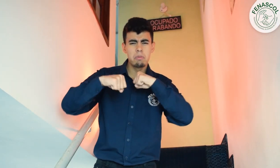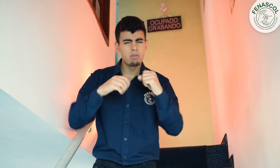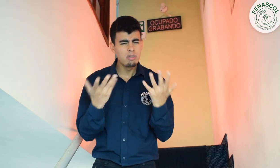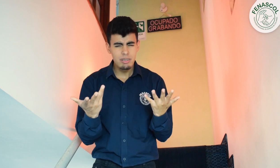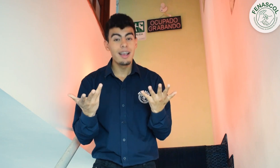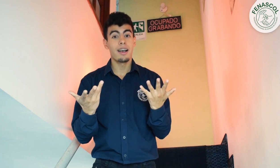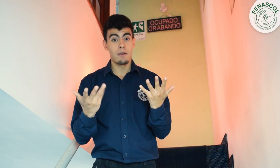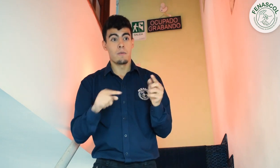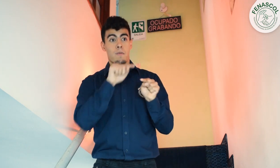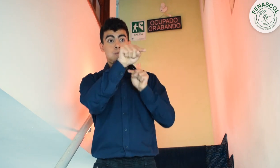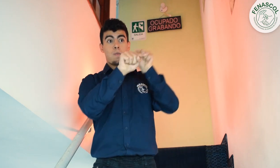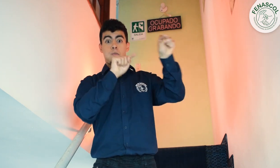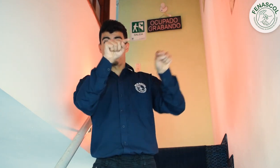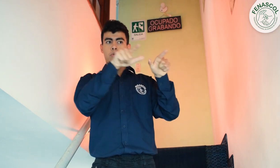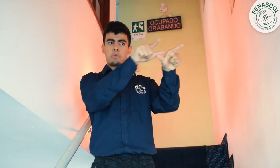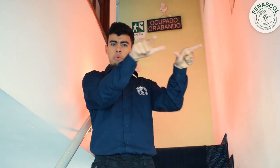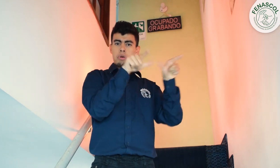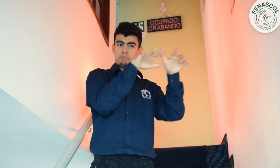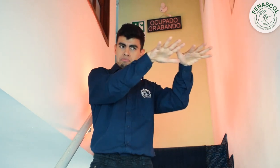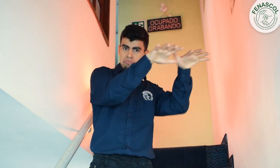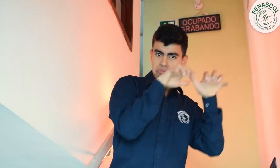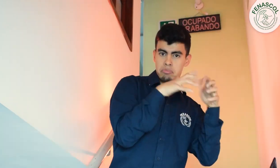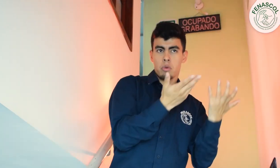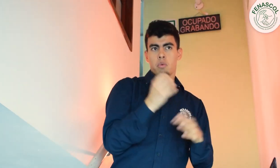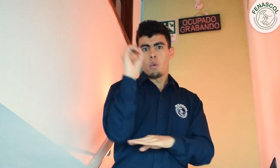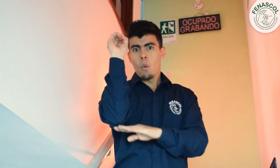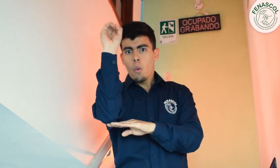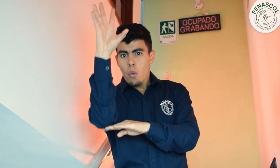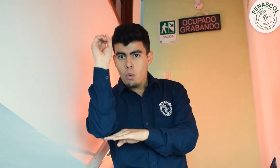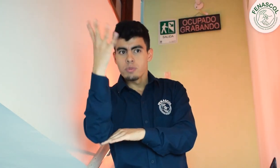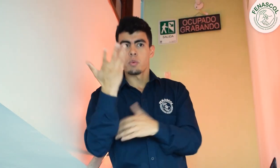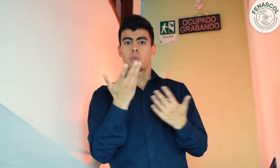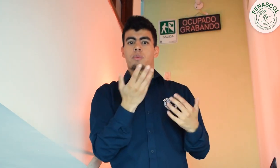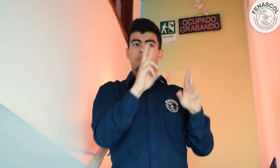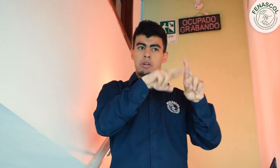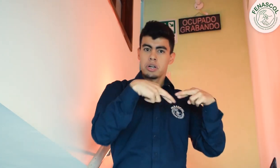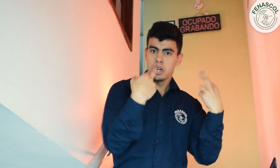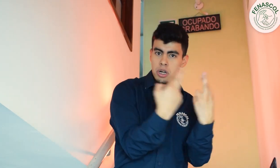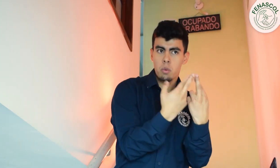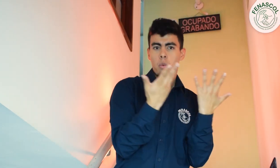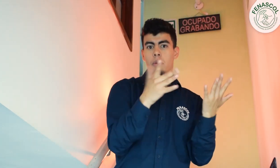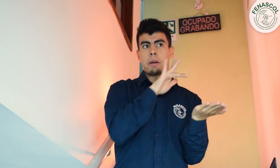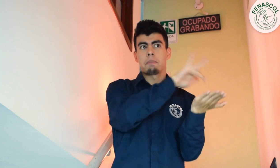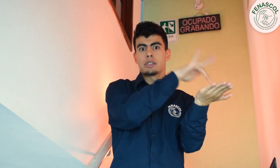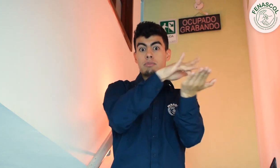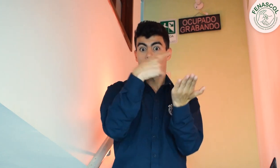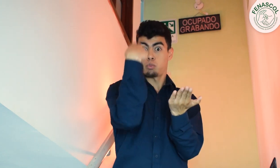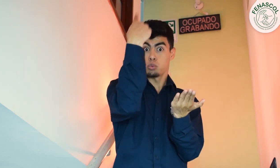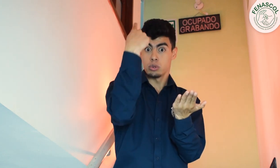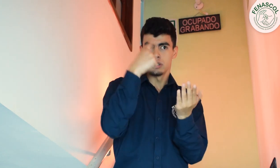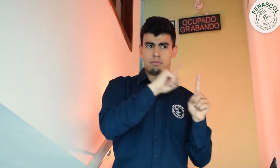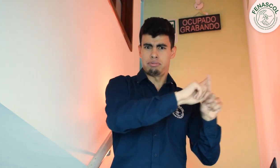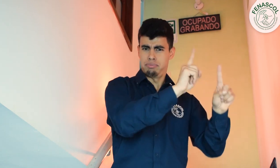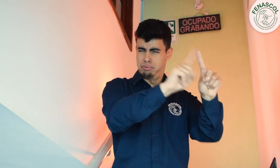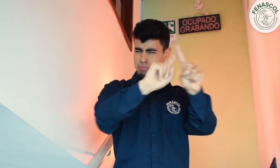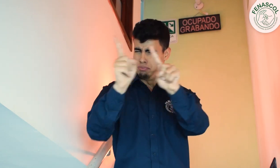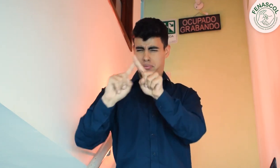constantemente para que eventos, congresos, reuniones, espacios de participación política,